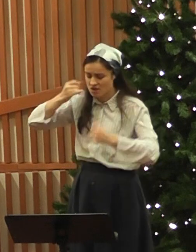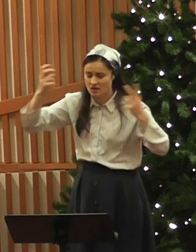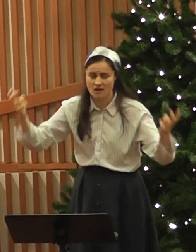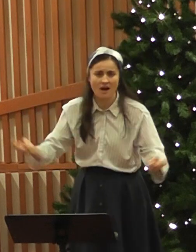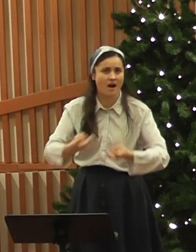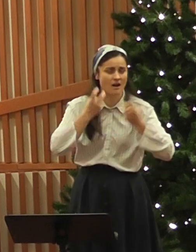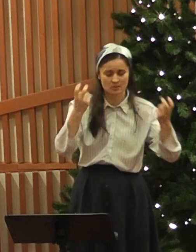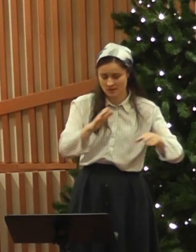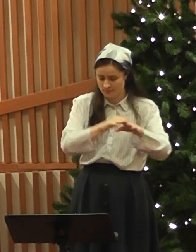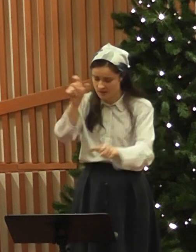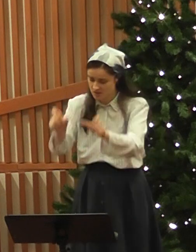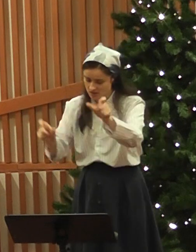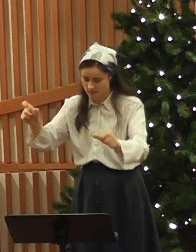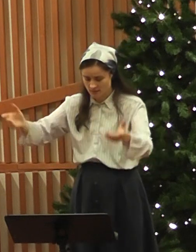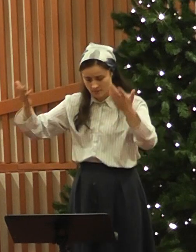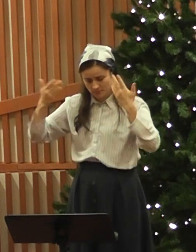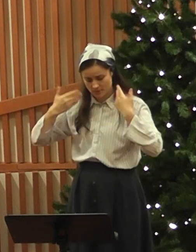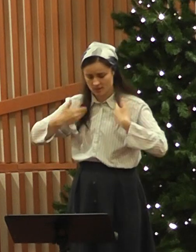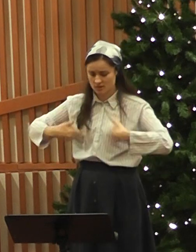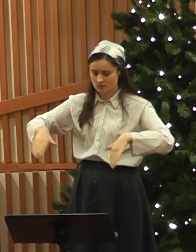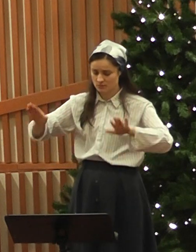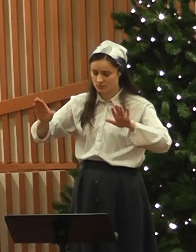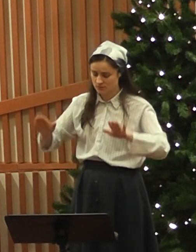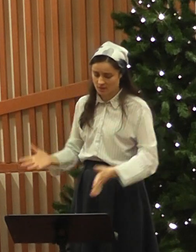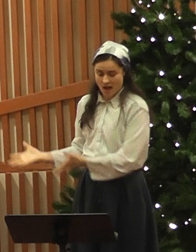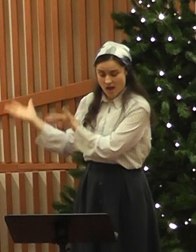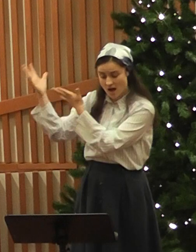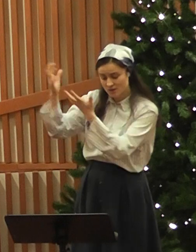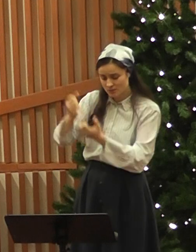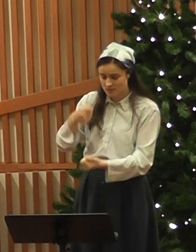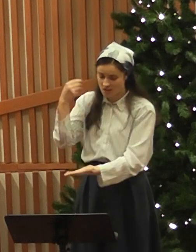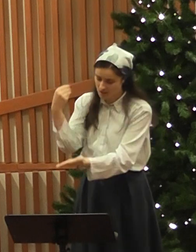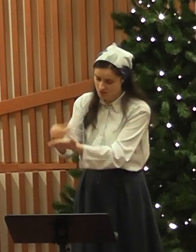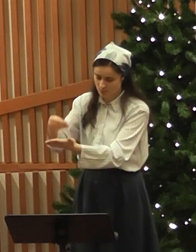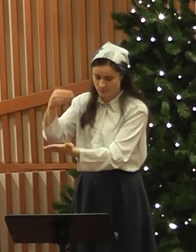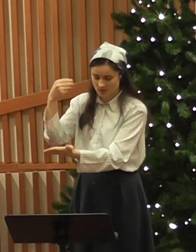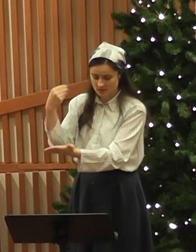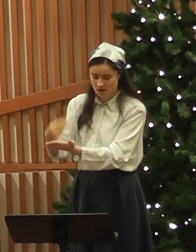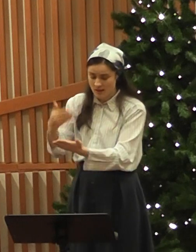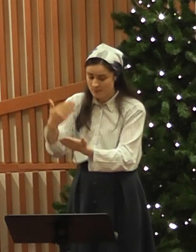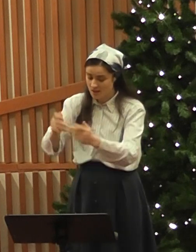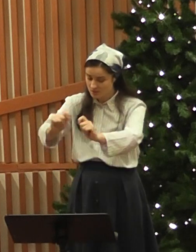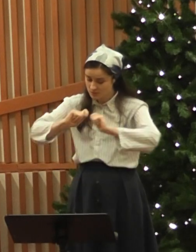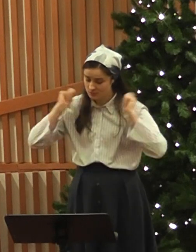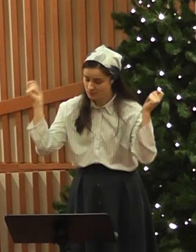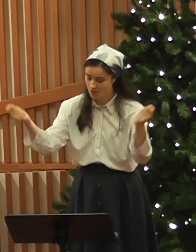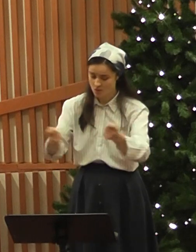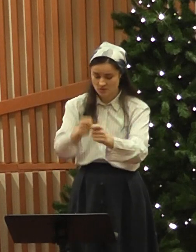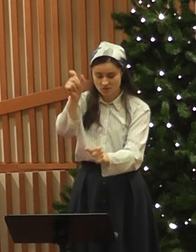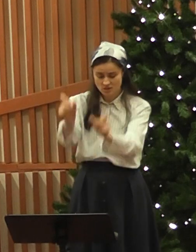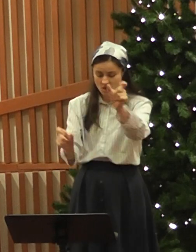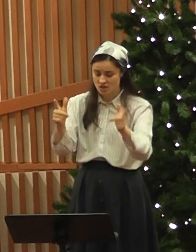Proclamând împărăția și căutând ce-ai pierduți, ai adus